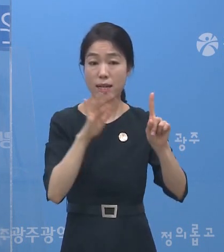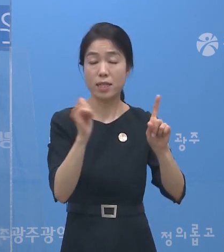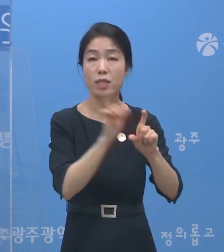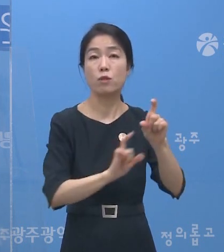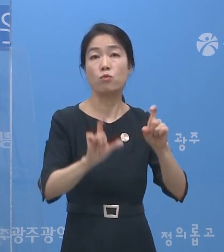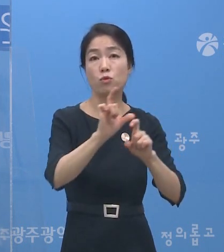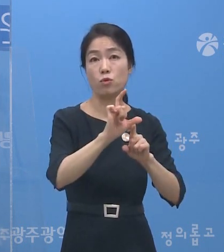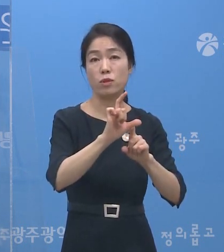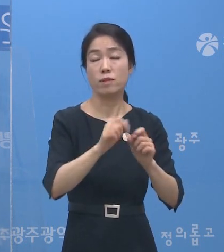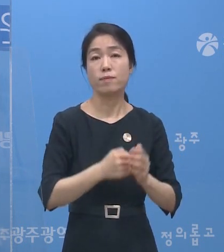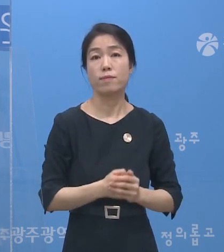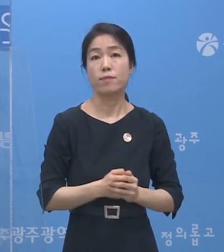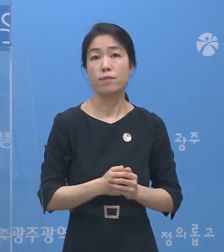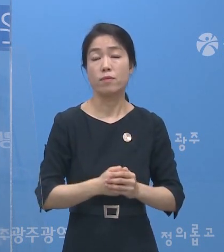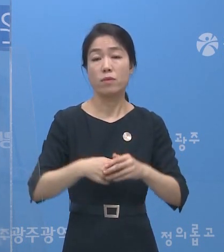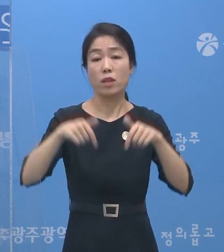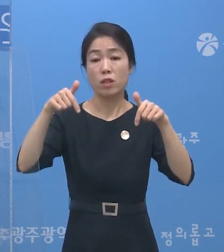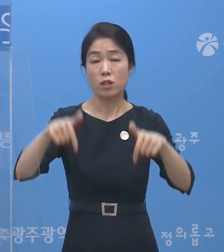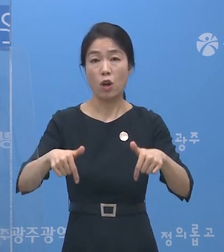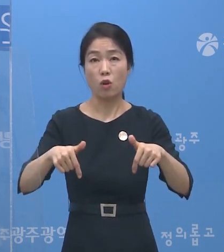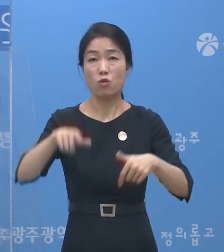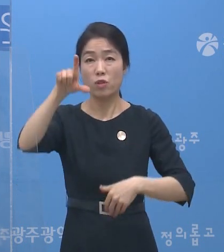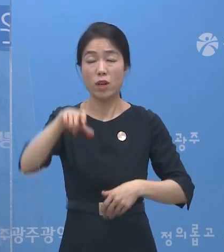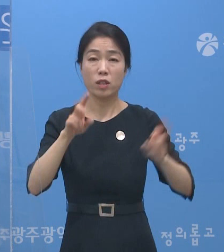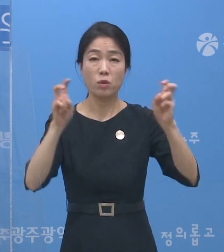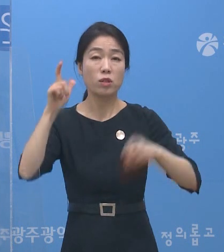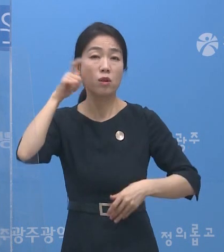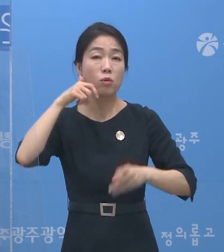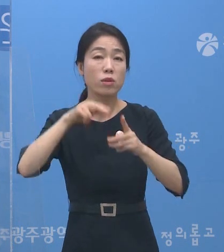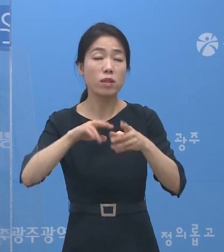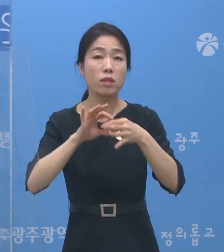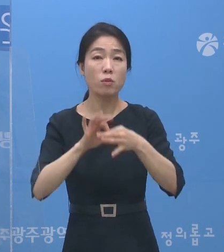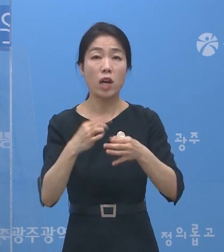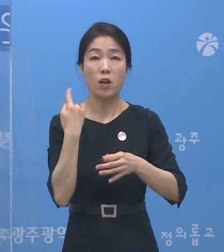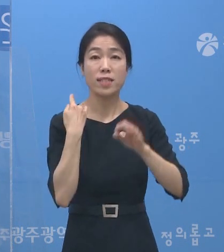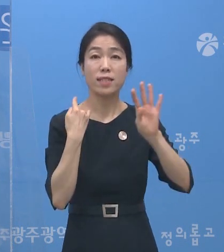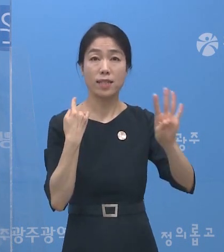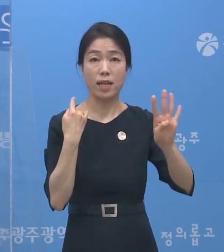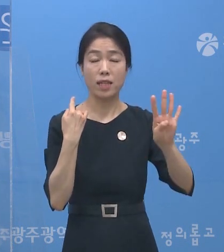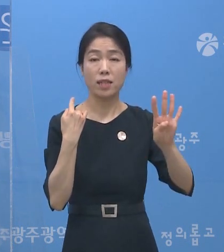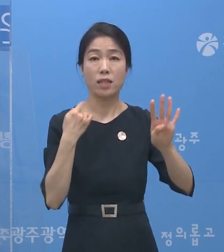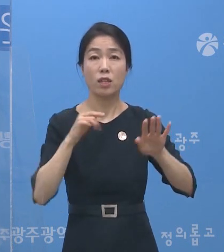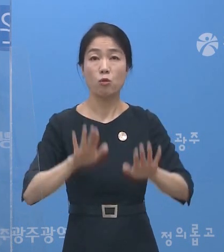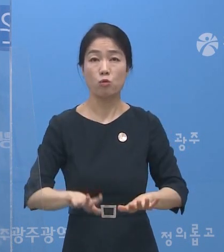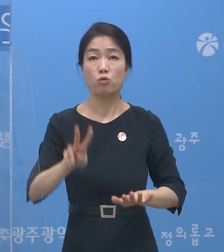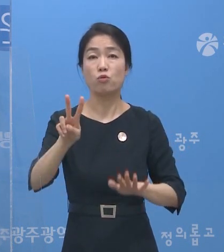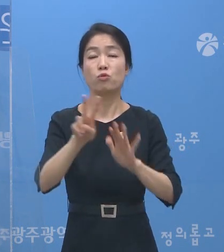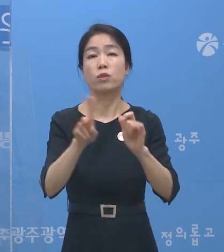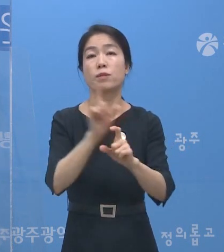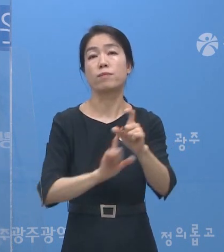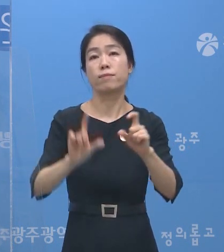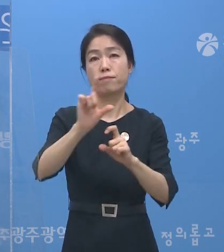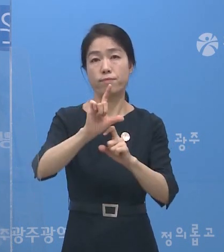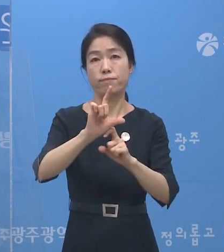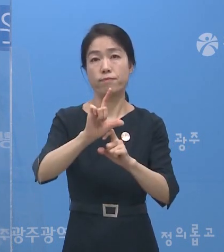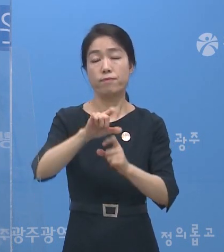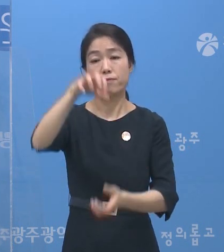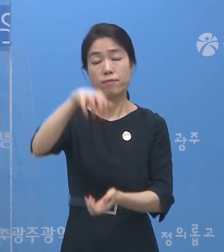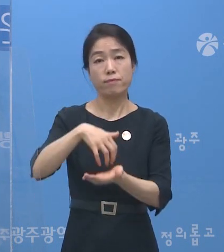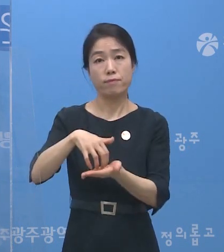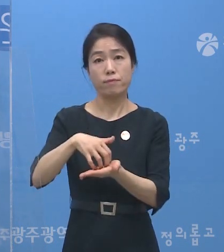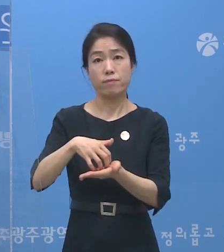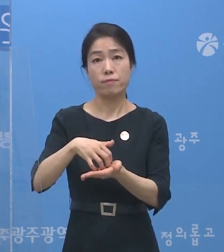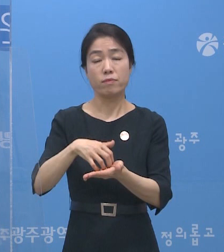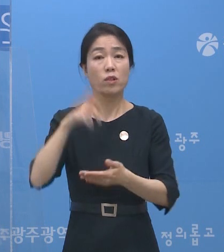추가됐고요. 또 서구 소재 카드사 콜센터 관련해서 어제 4명, 그리고 오늘 2명이 추가됐습니다. 그래서 총